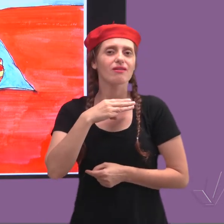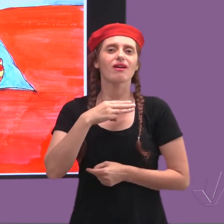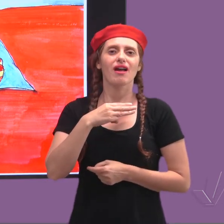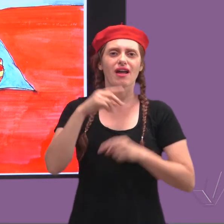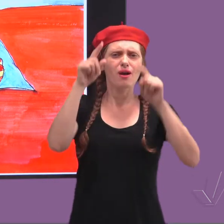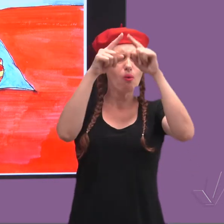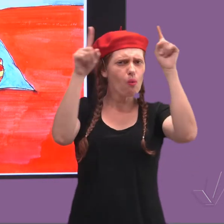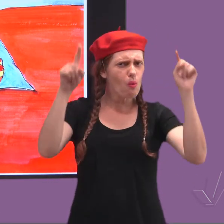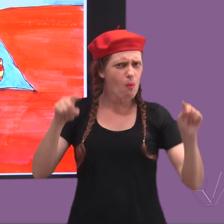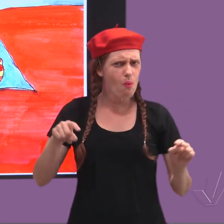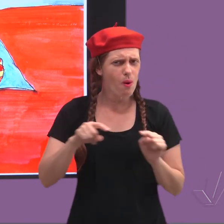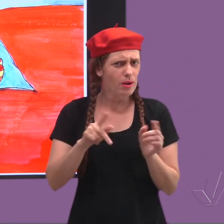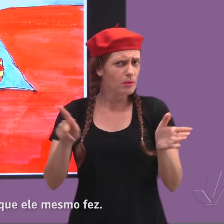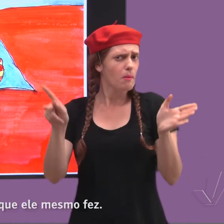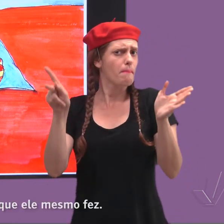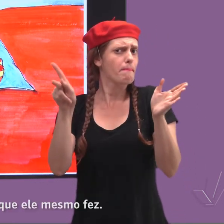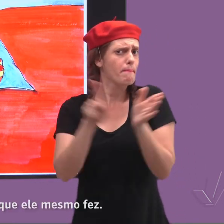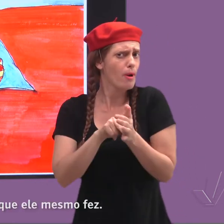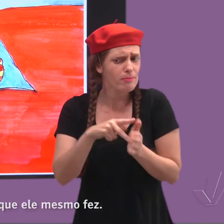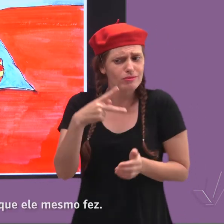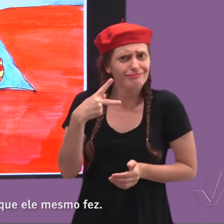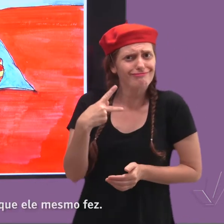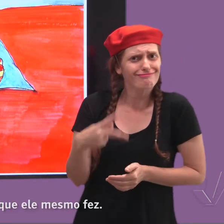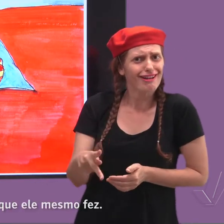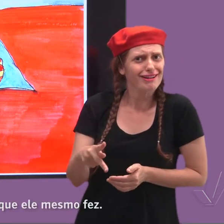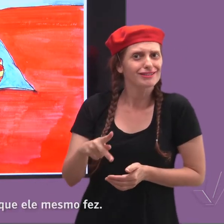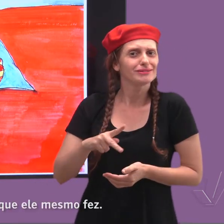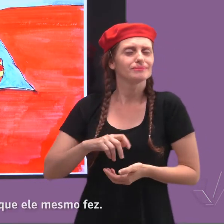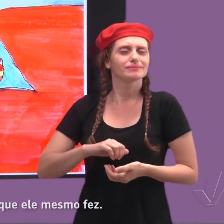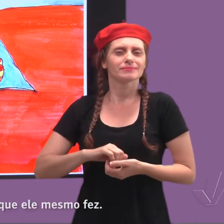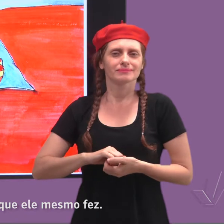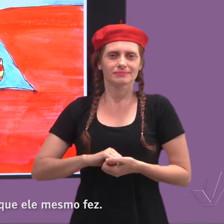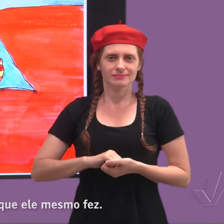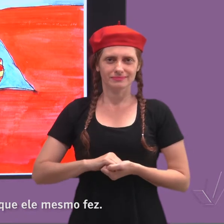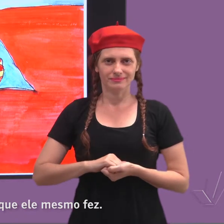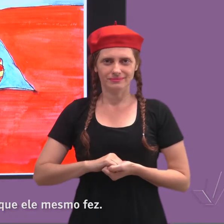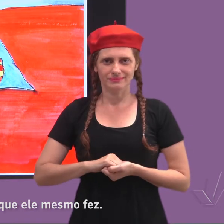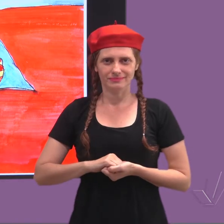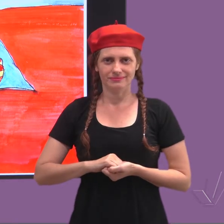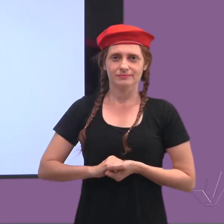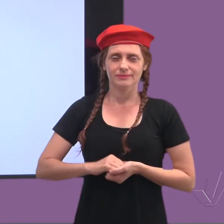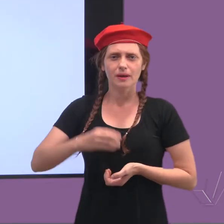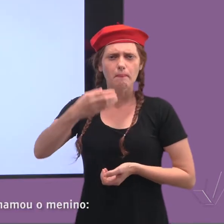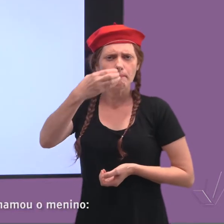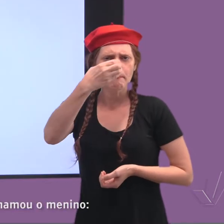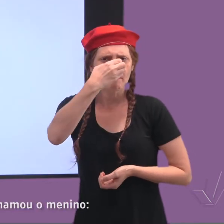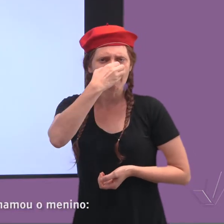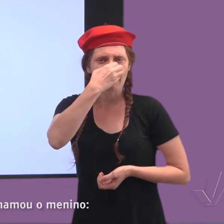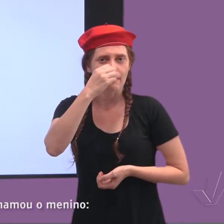com o quadro que ele mesmo fez. A palhaça